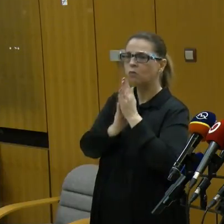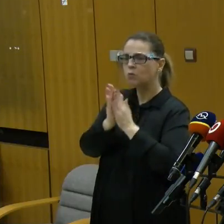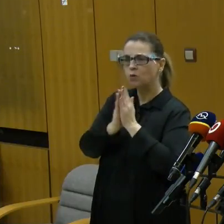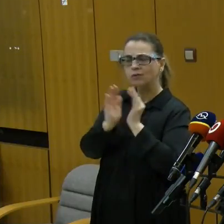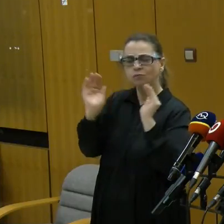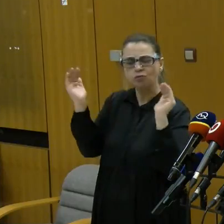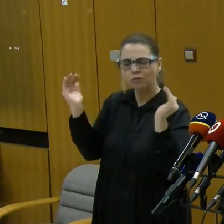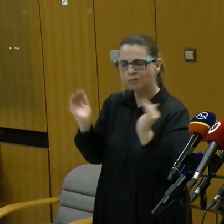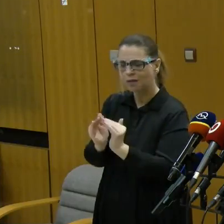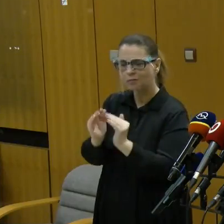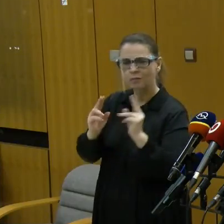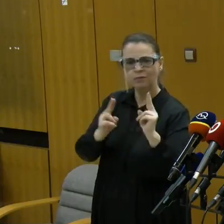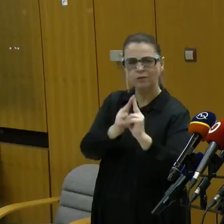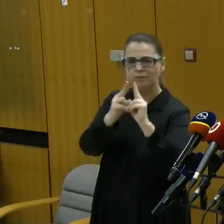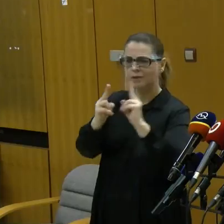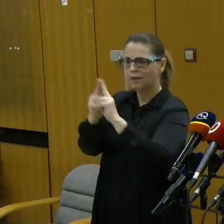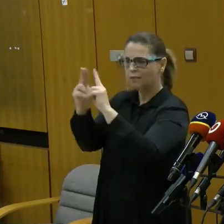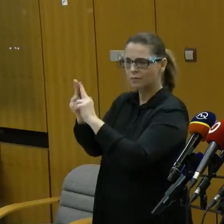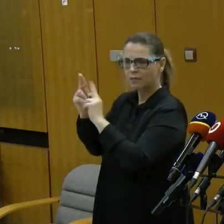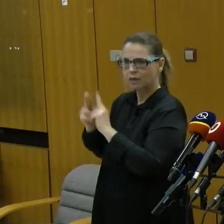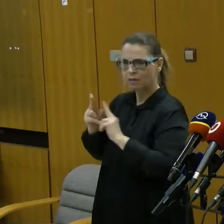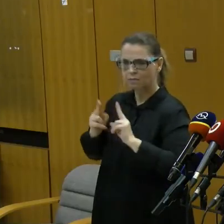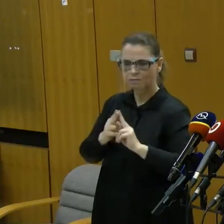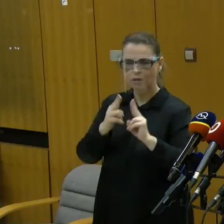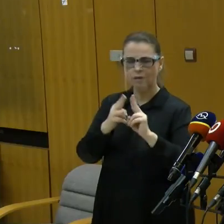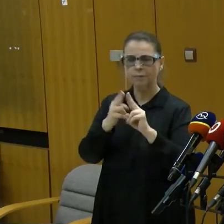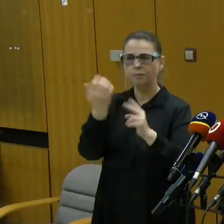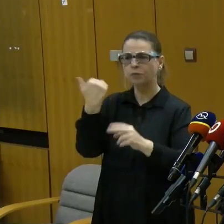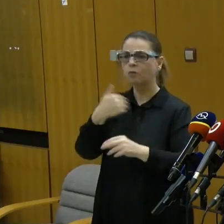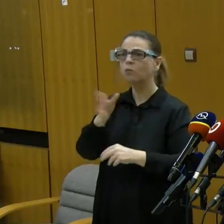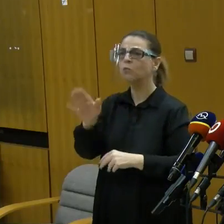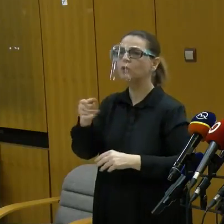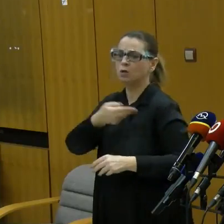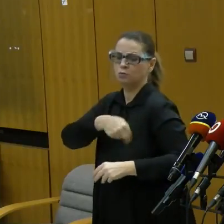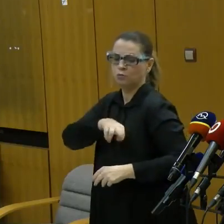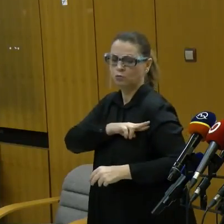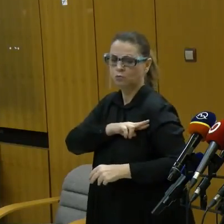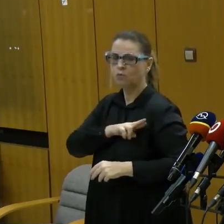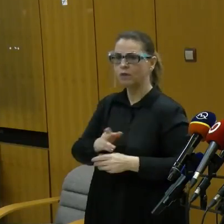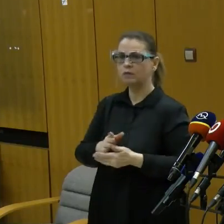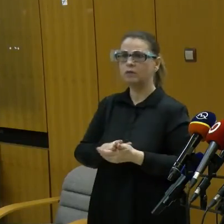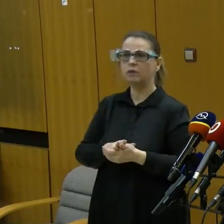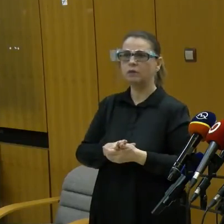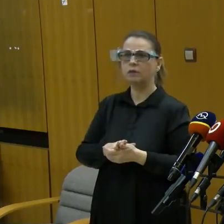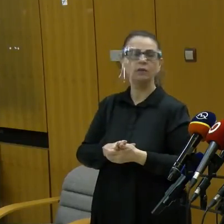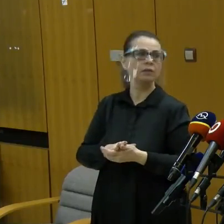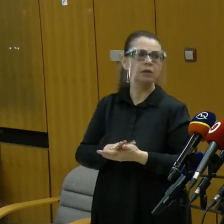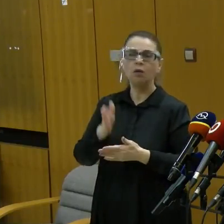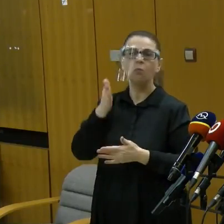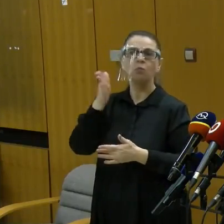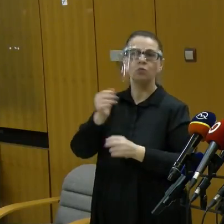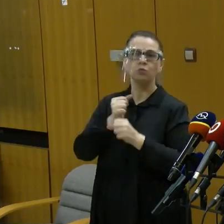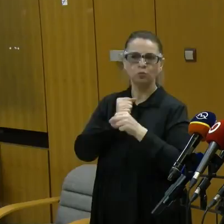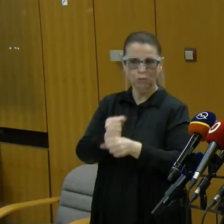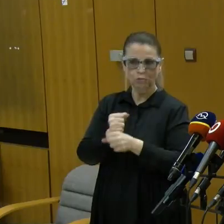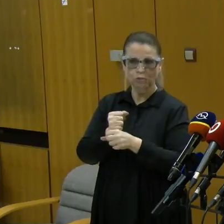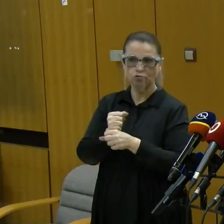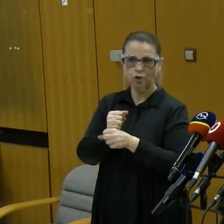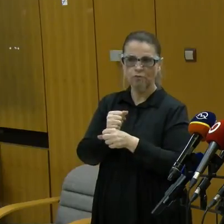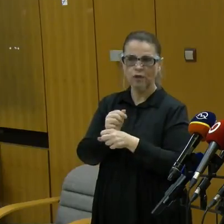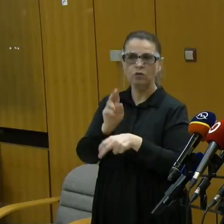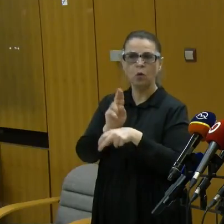svoje kontakty, sociálne kontakty. Nakoniec, keď sú ľudia zodpovední a budú dodržiavať strikne tie